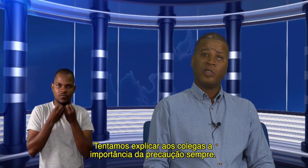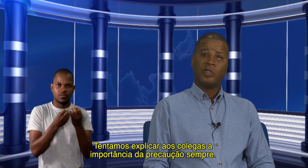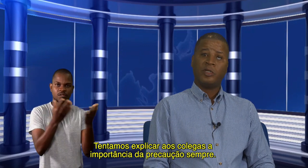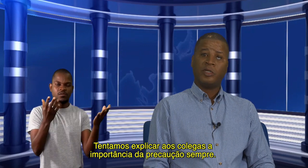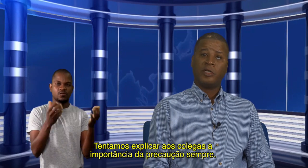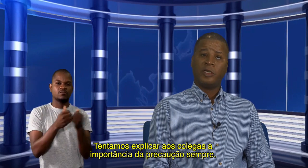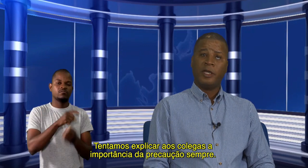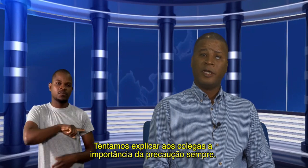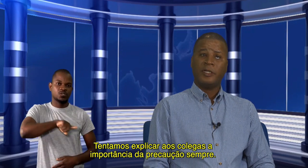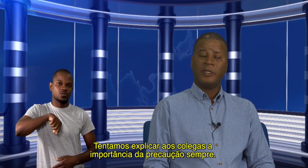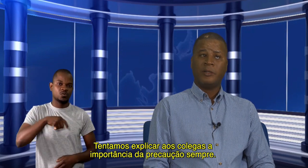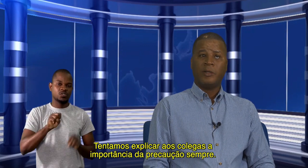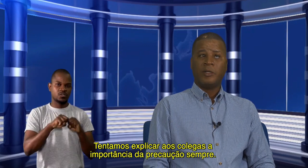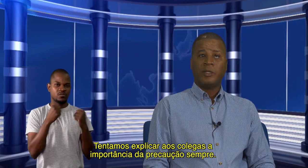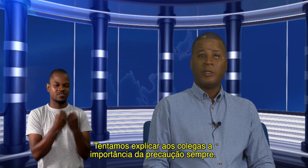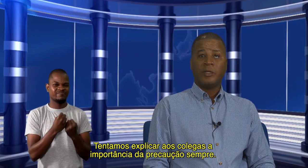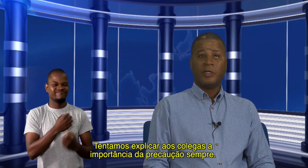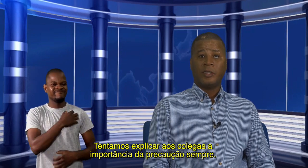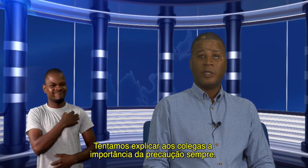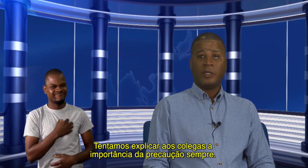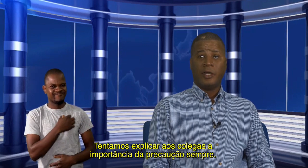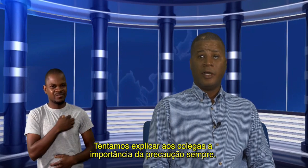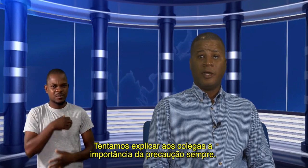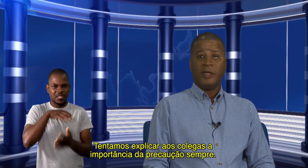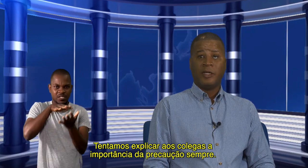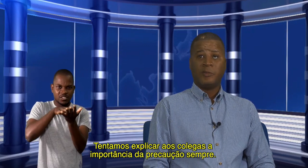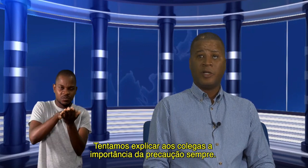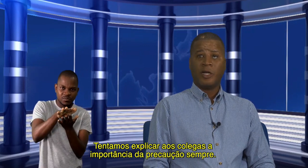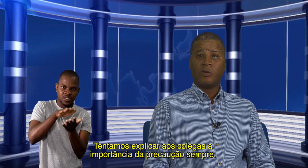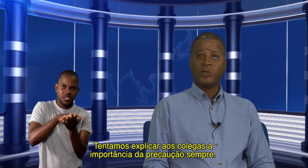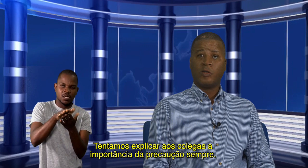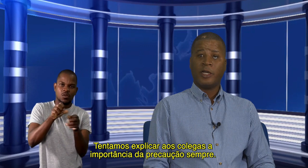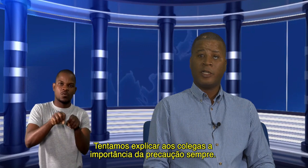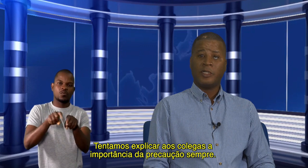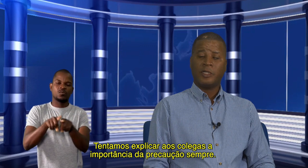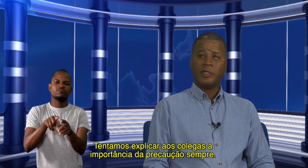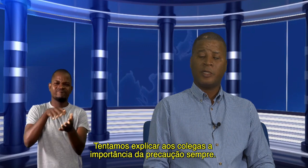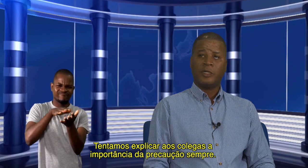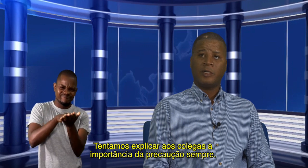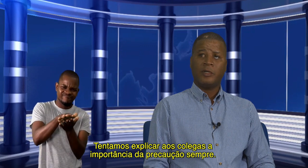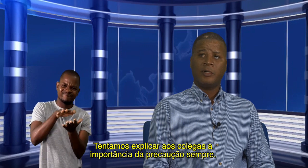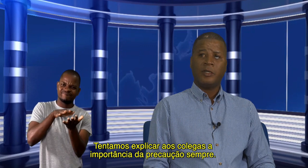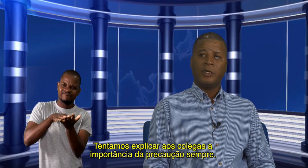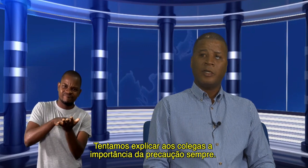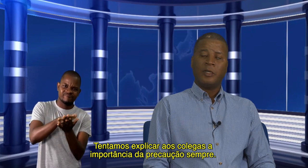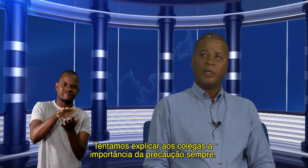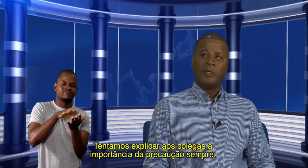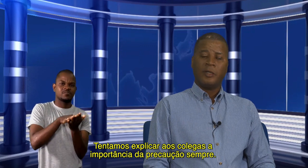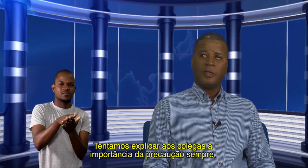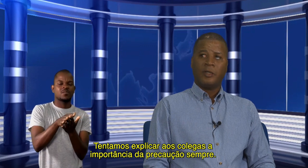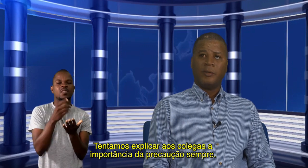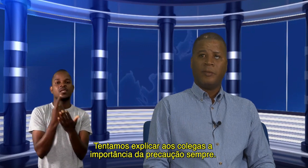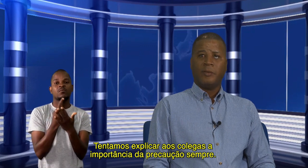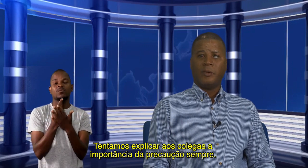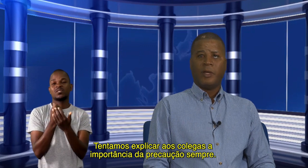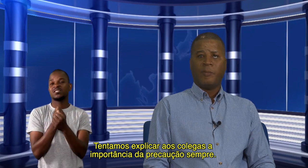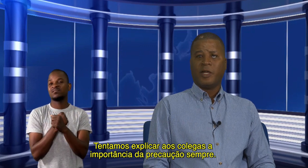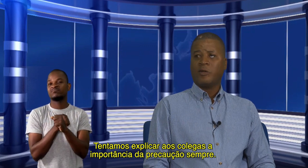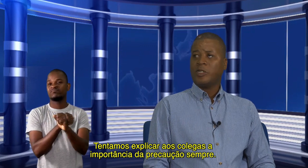explicar aos colegas que há precaução